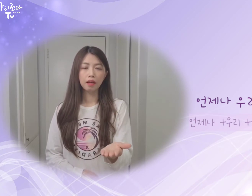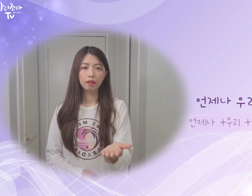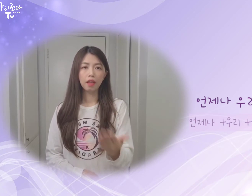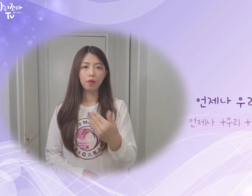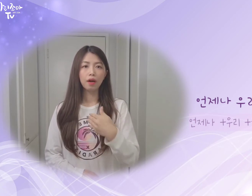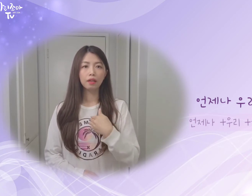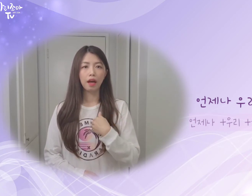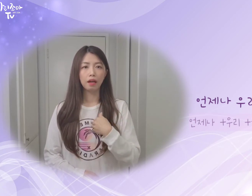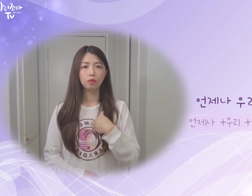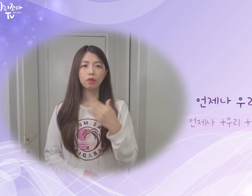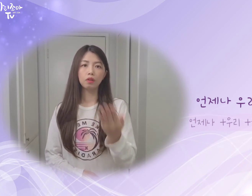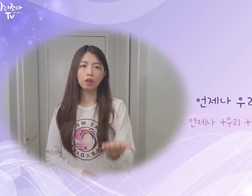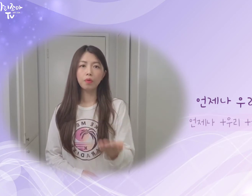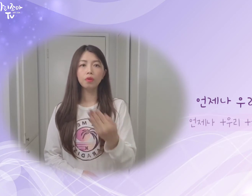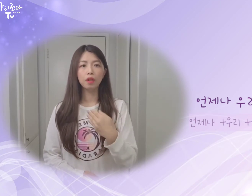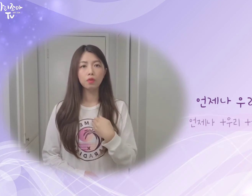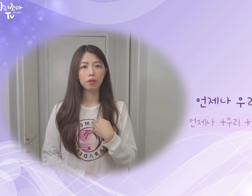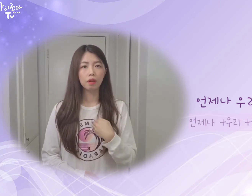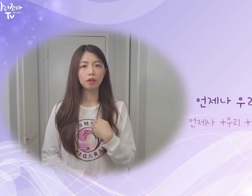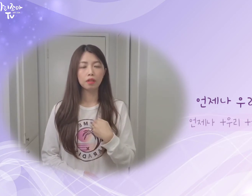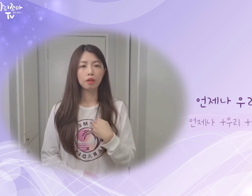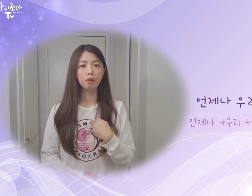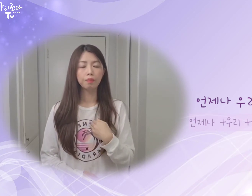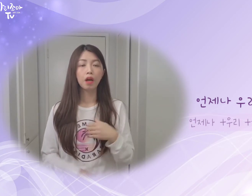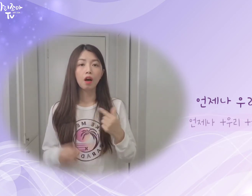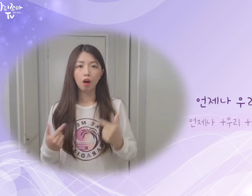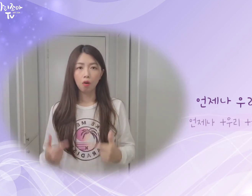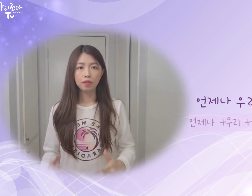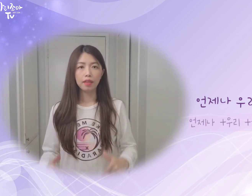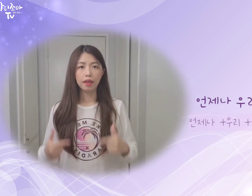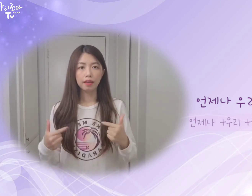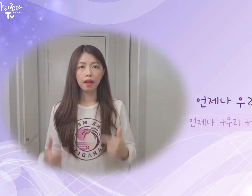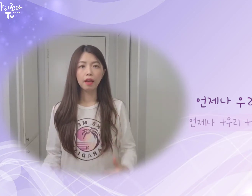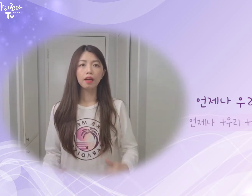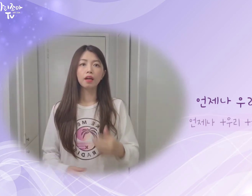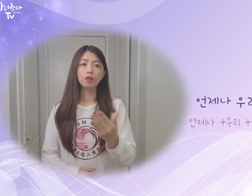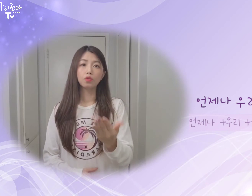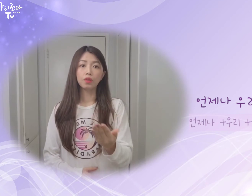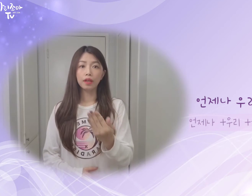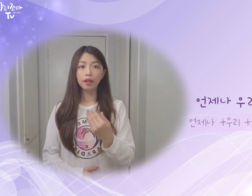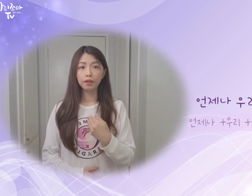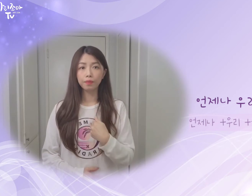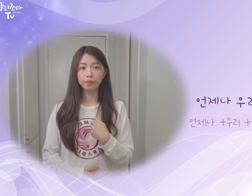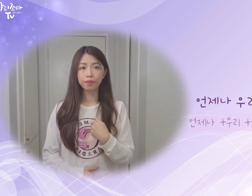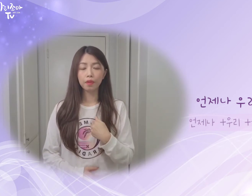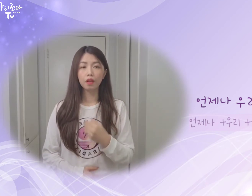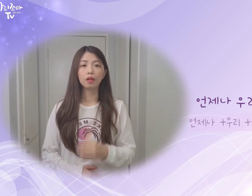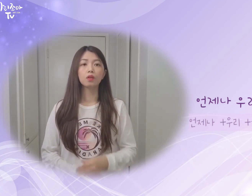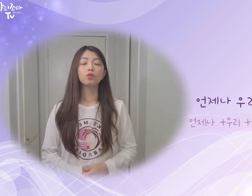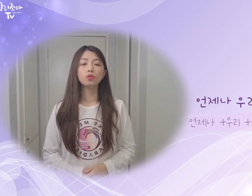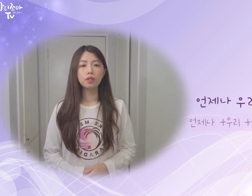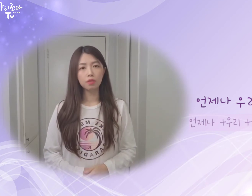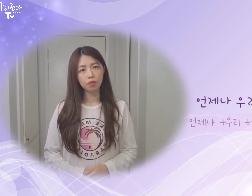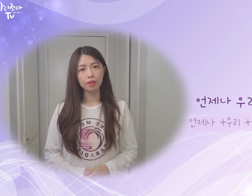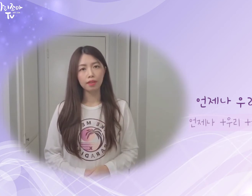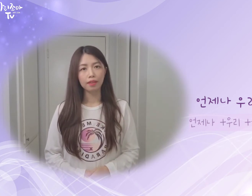상대와 나. 저는 이렇게 표현을 해줬어요. 그래서 언제나 우리. 웃을 수 있는.